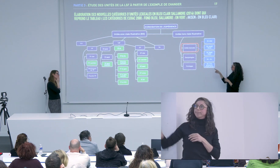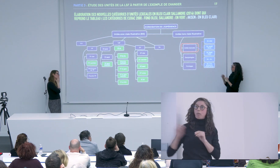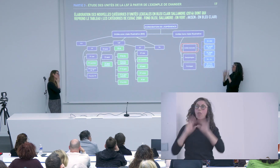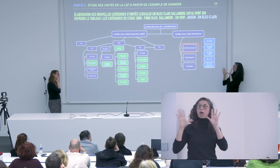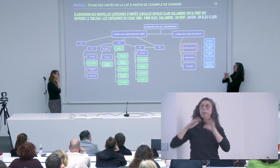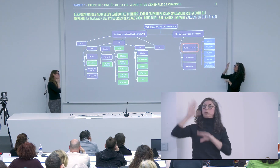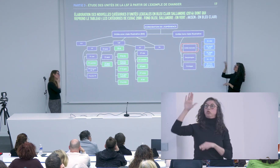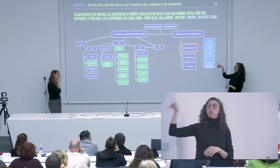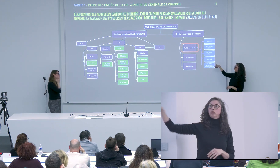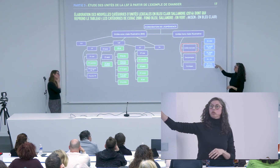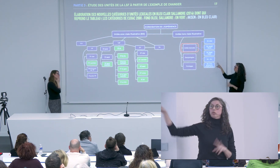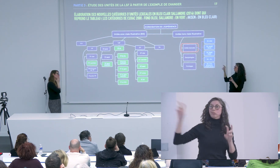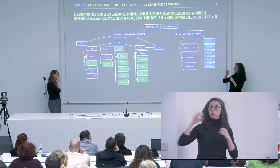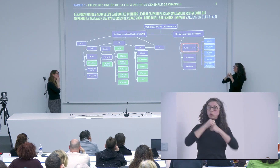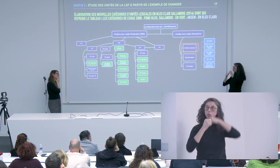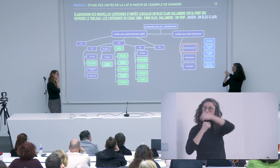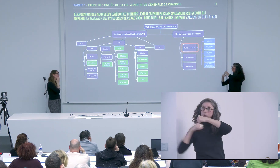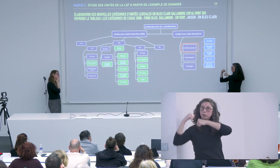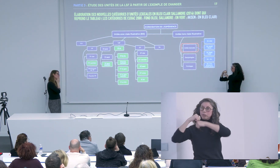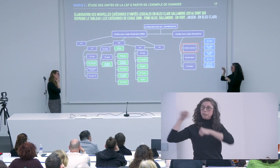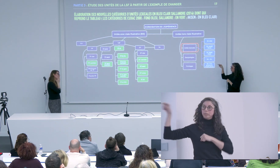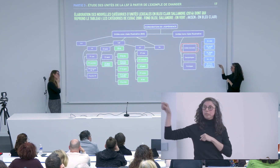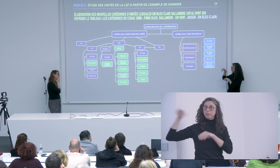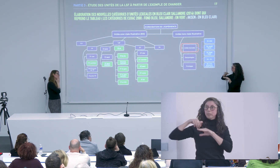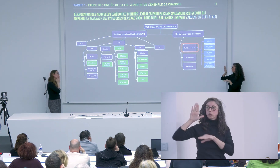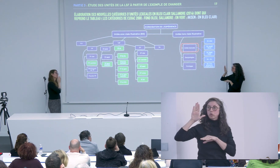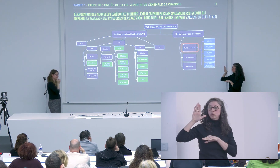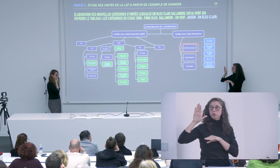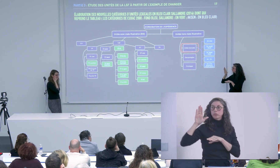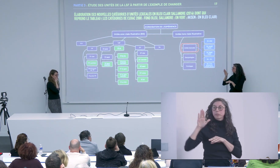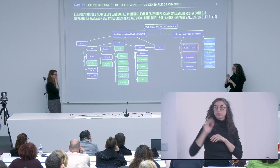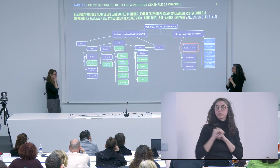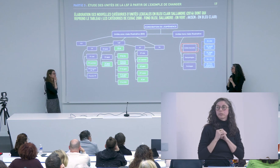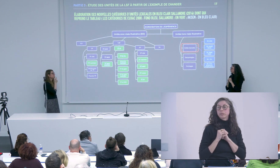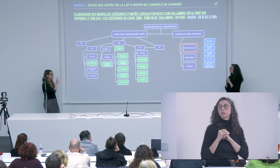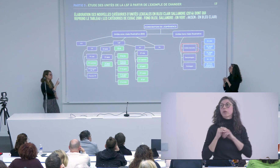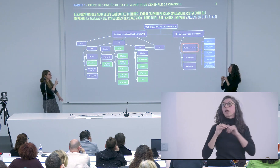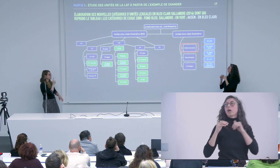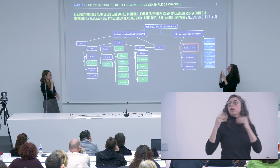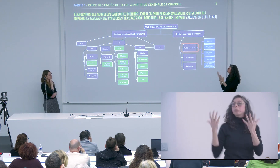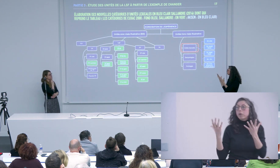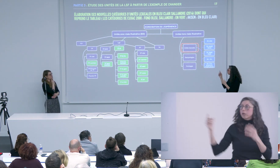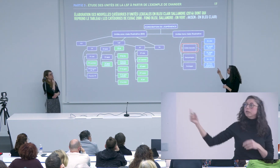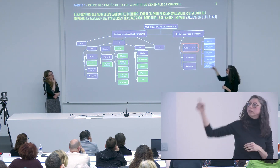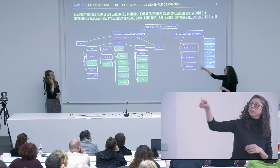comment est-ce qu'on pouvait décortiquer cette unité lexicale ? Et c'est pour ça que je suis arrivé à ces différentes catégories.